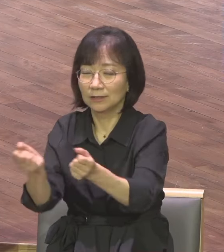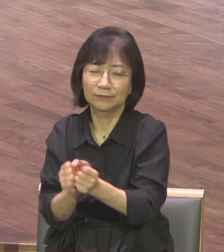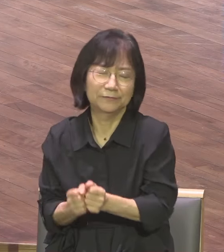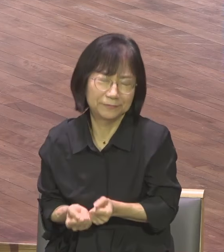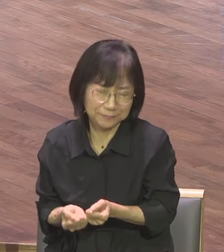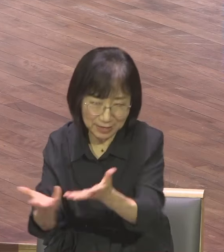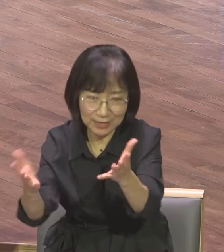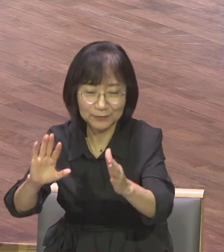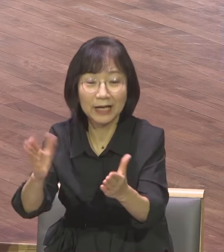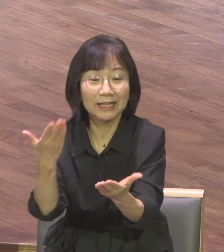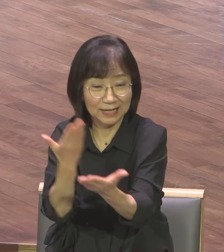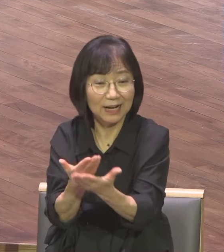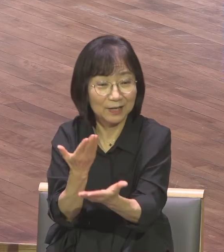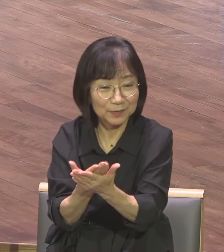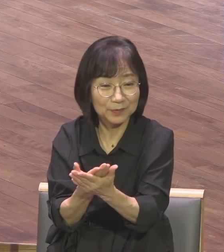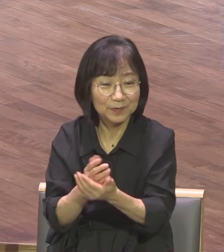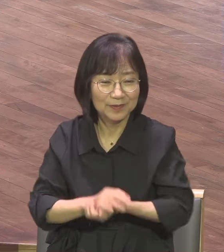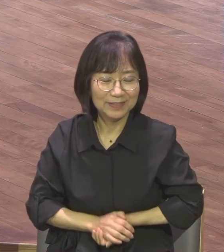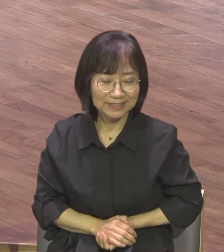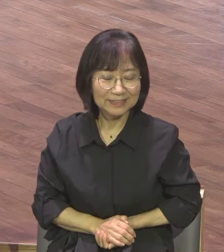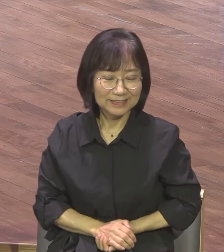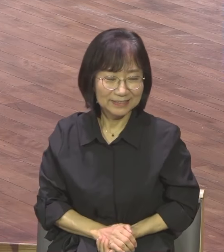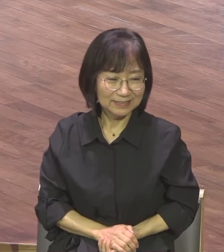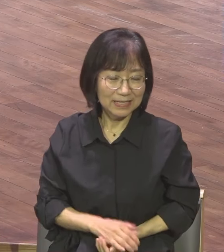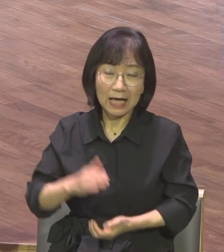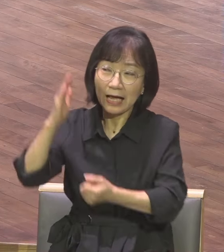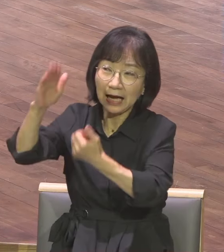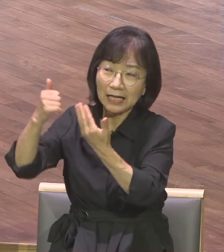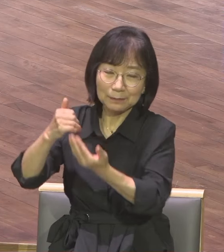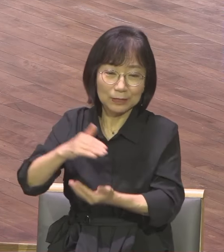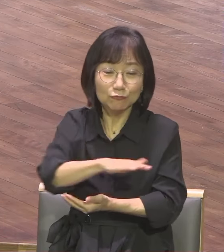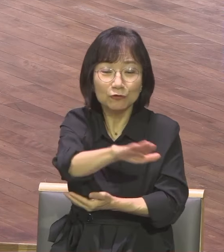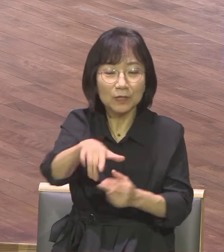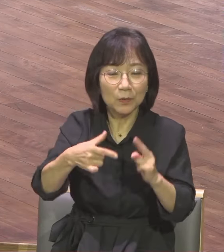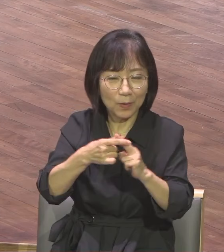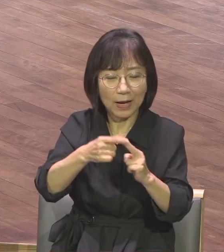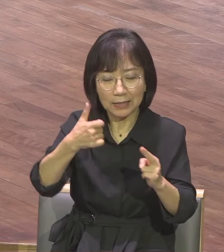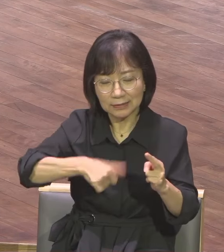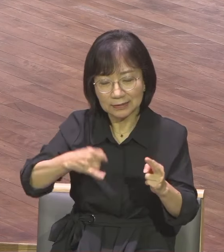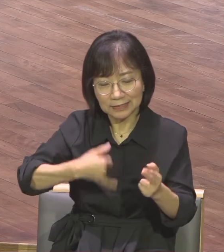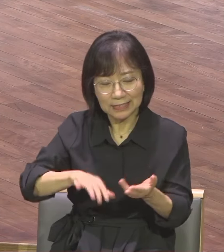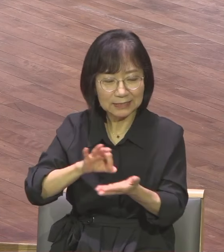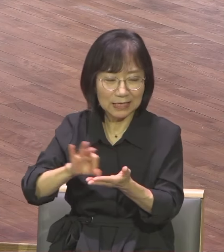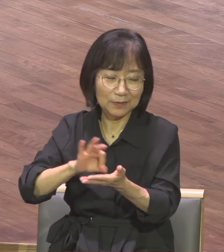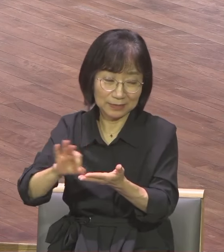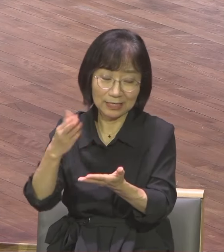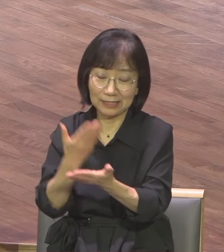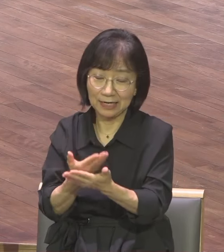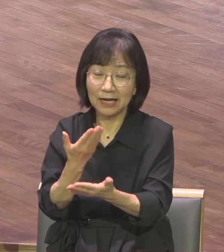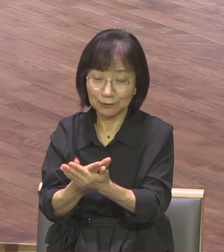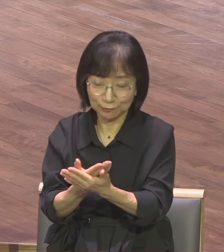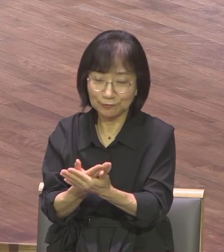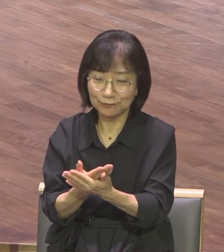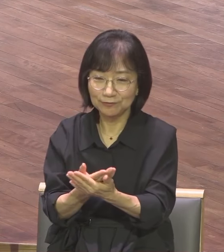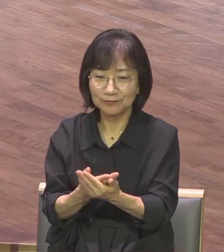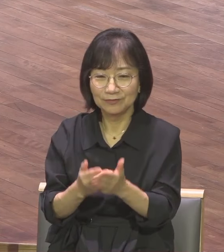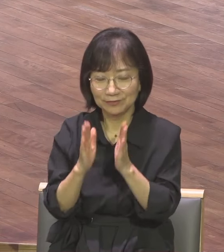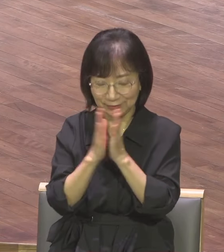주옵소서 이래 우리가 시임받게 하여 주옵소서 자녀가 시임받게 하여 주옵소서 랩런트들이 시임받게 하여 주옵소서 우리 주여 한번